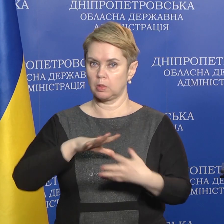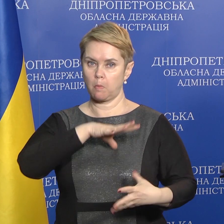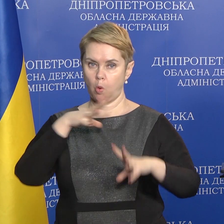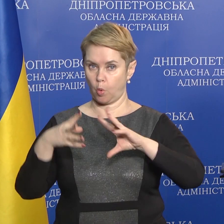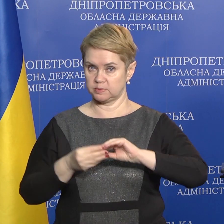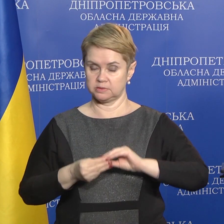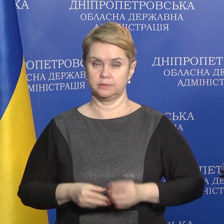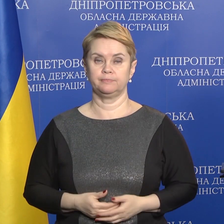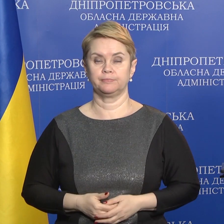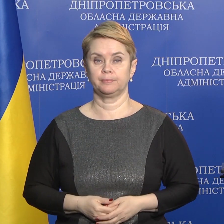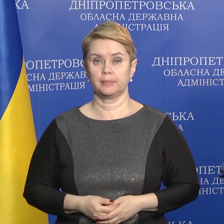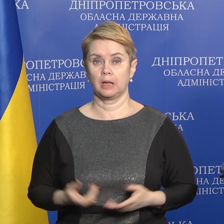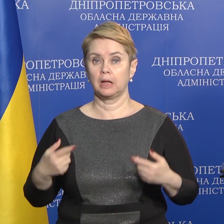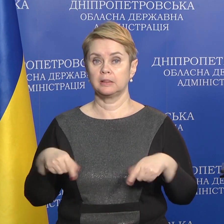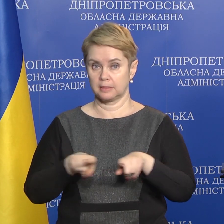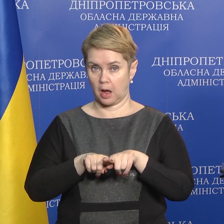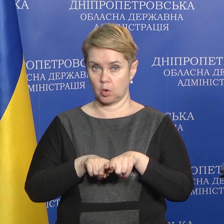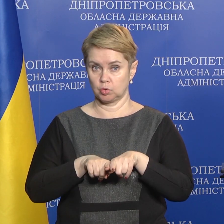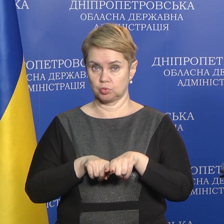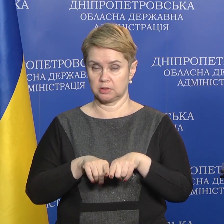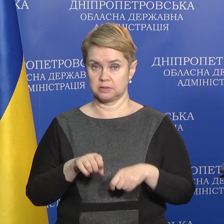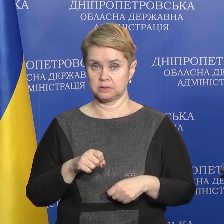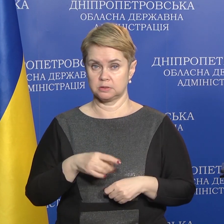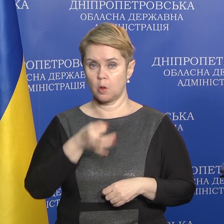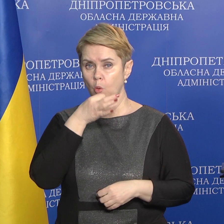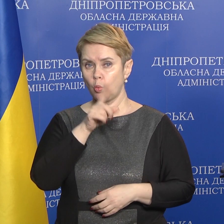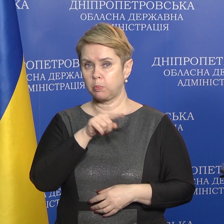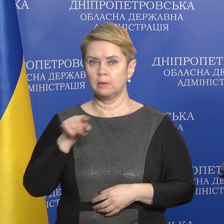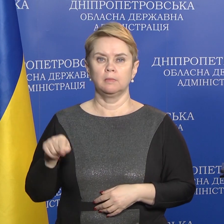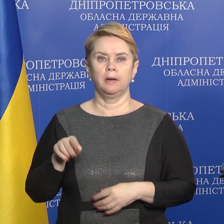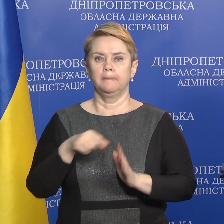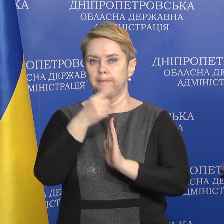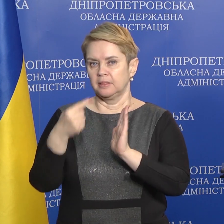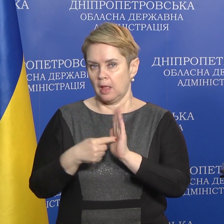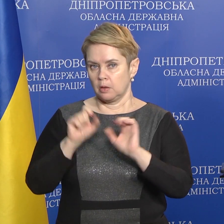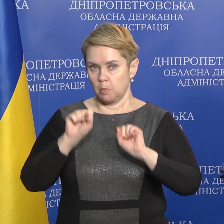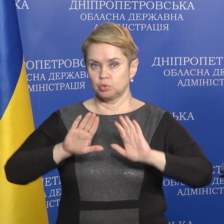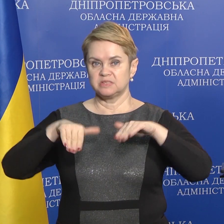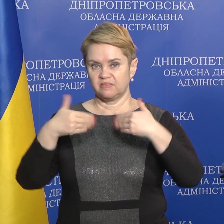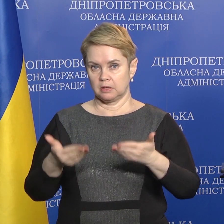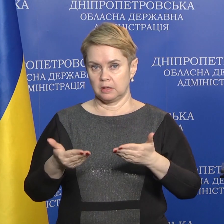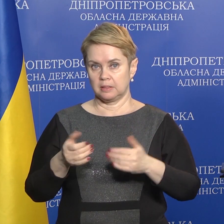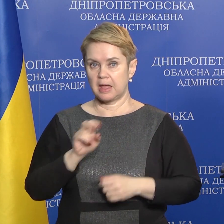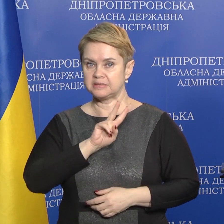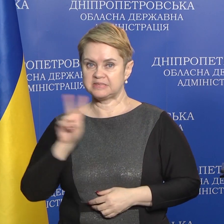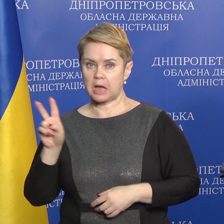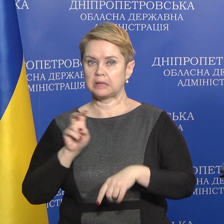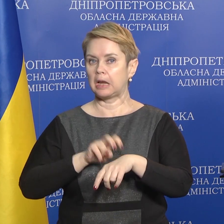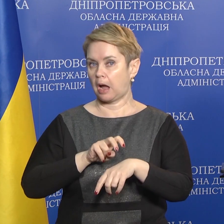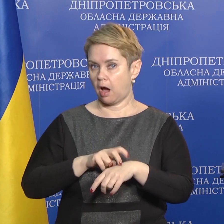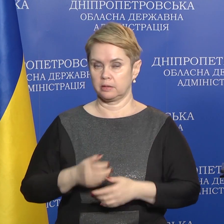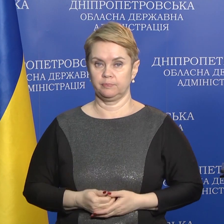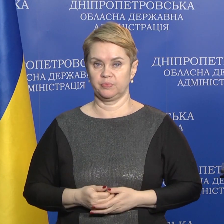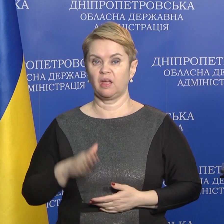обсязі. Також, з любим нагальним питанням, ви можете звернутися на сайт лікарні,